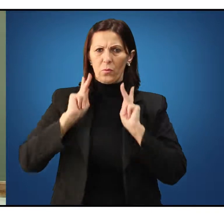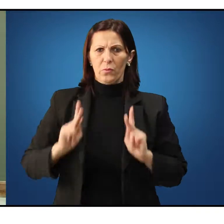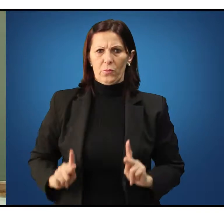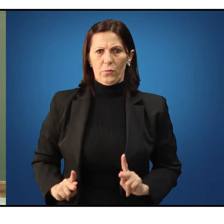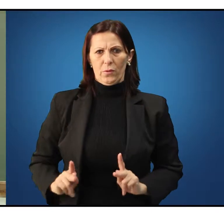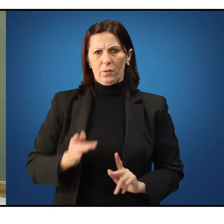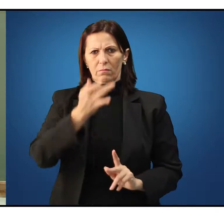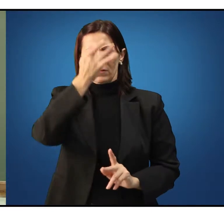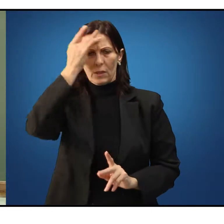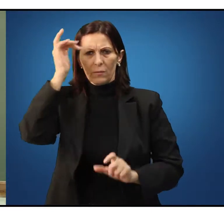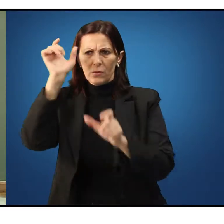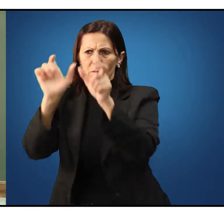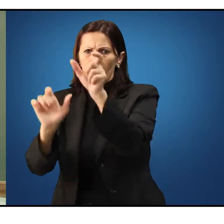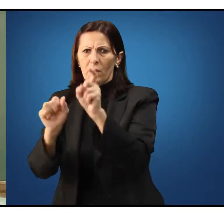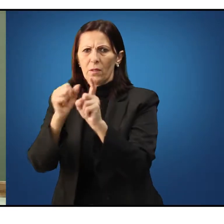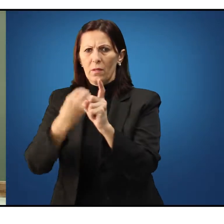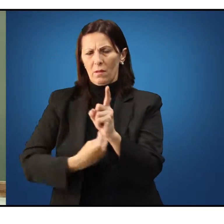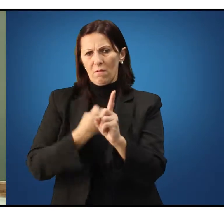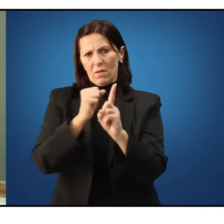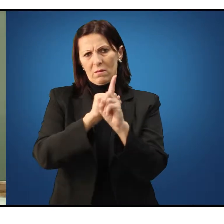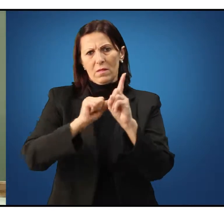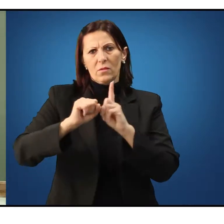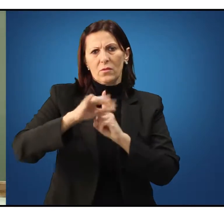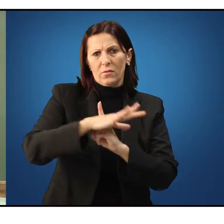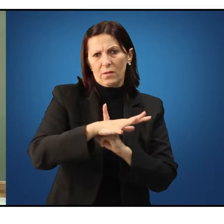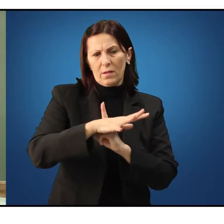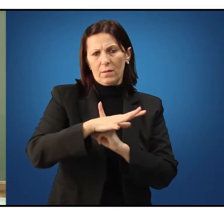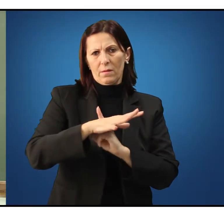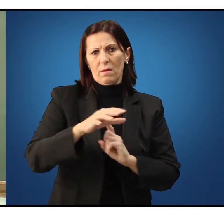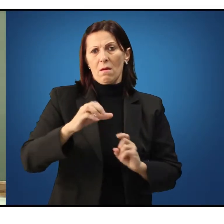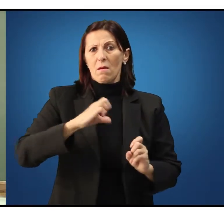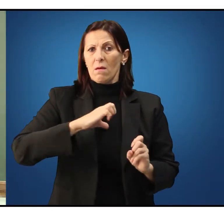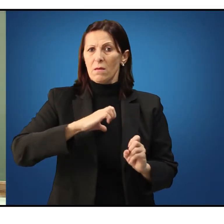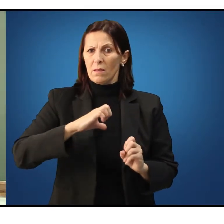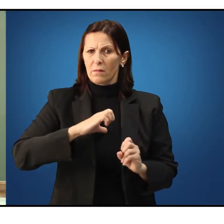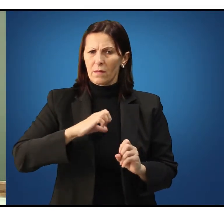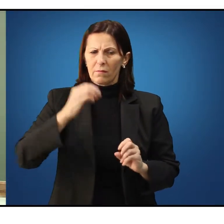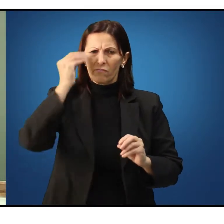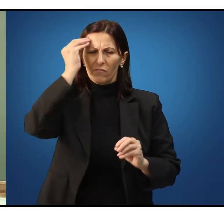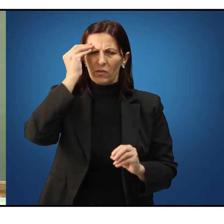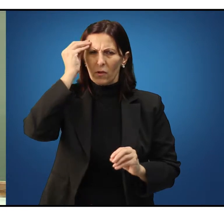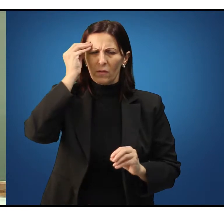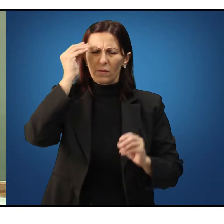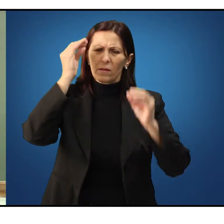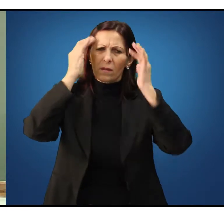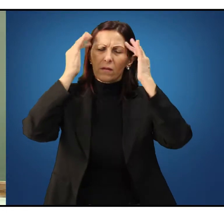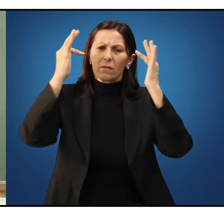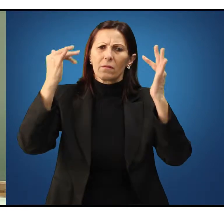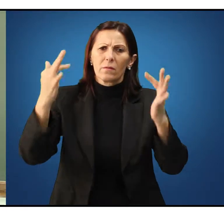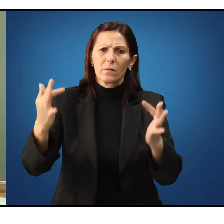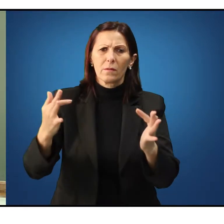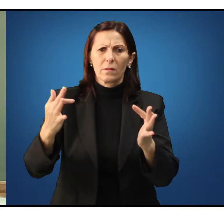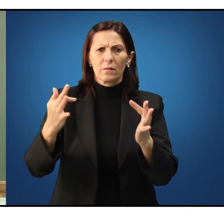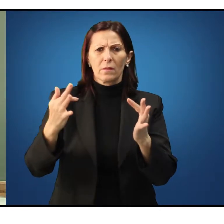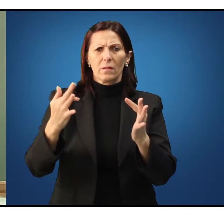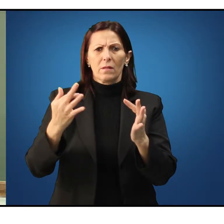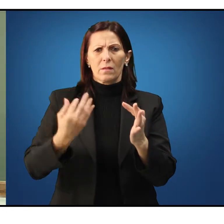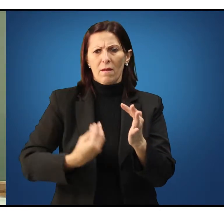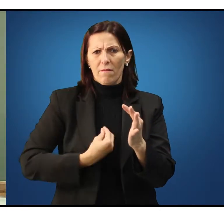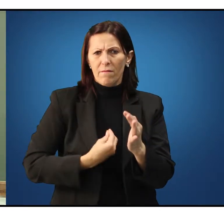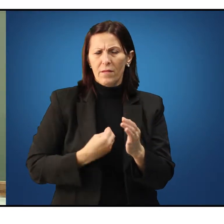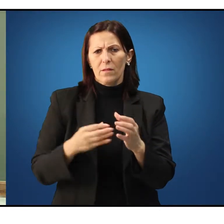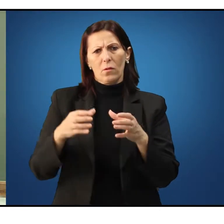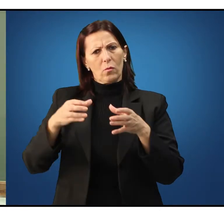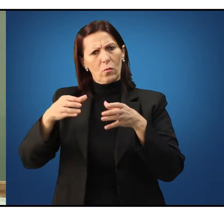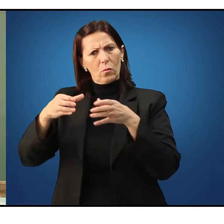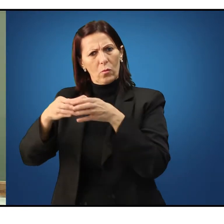humano em sociedade. E a ética, a reflexão filosófica sobre este conjunto